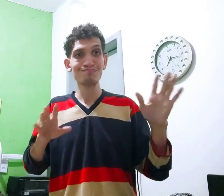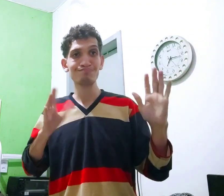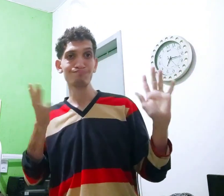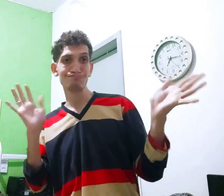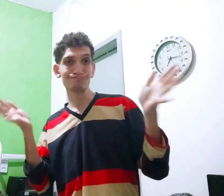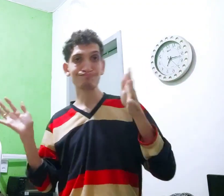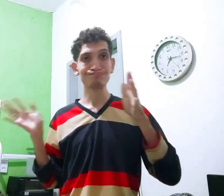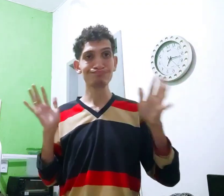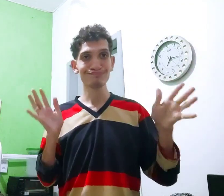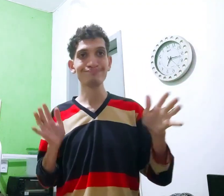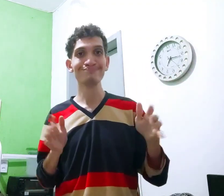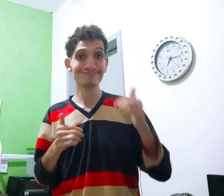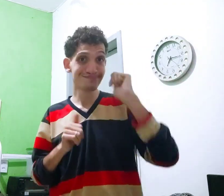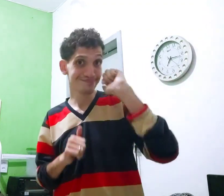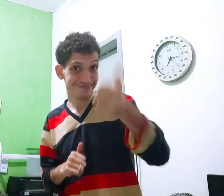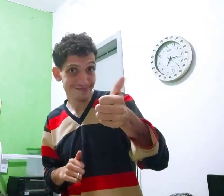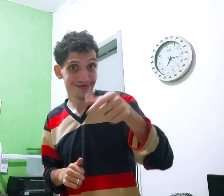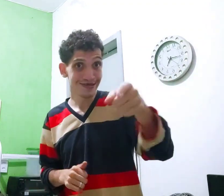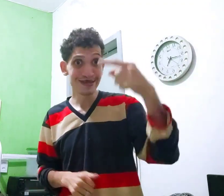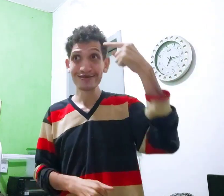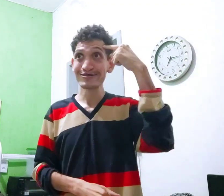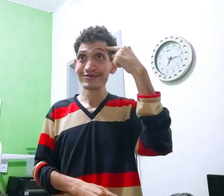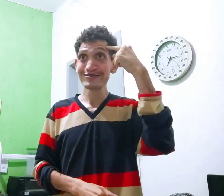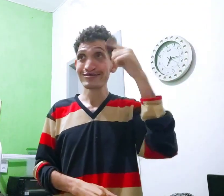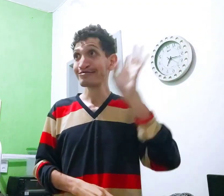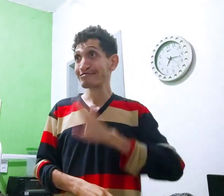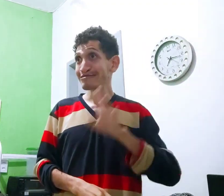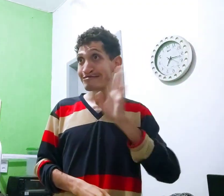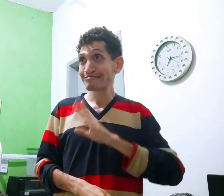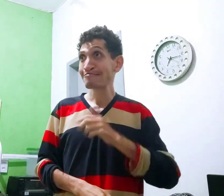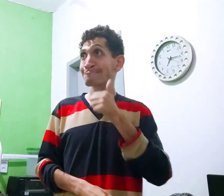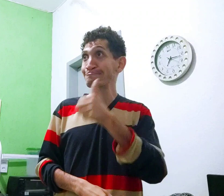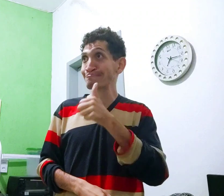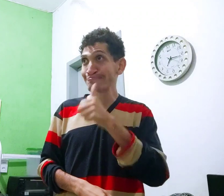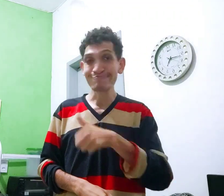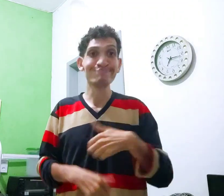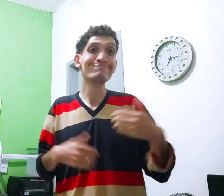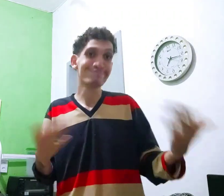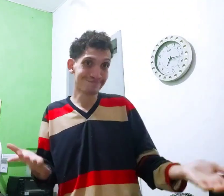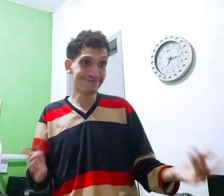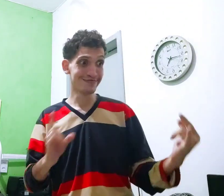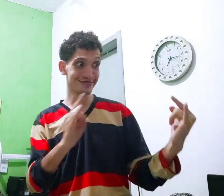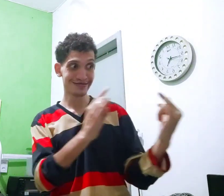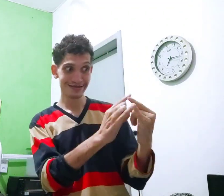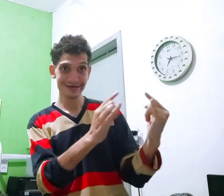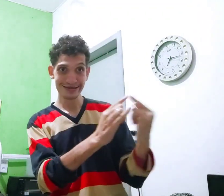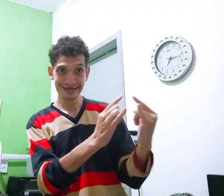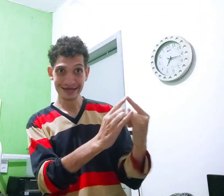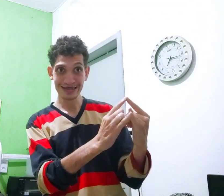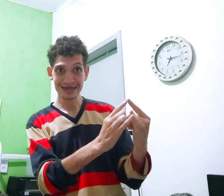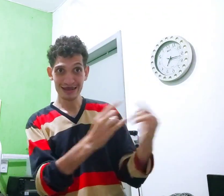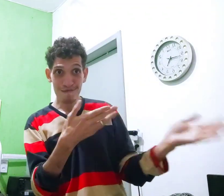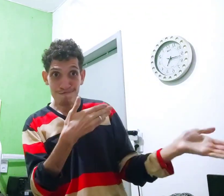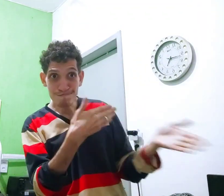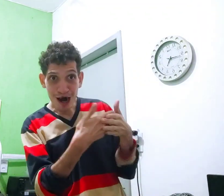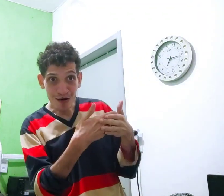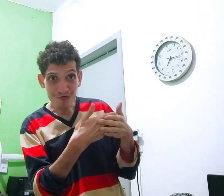Sinaliza natural, assim, tá bom? Aí você pensa, legal, né? O Inês,